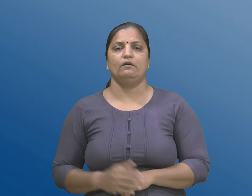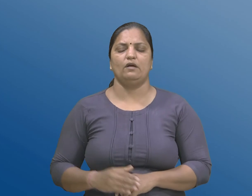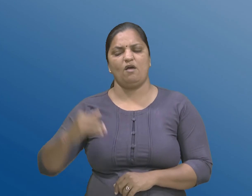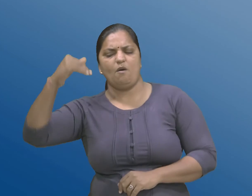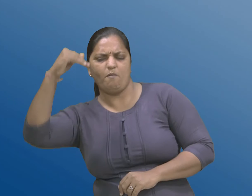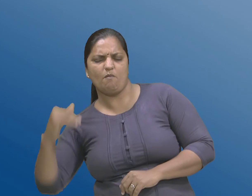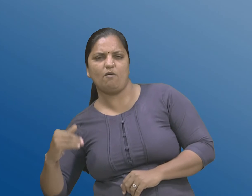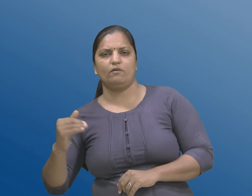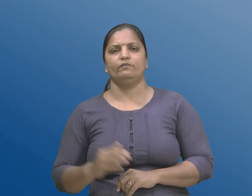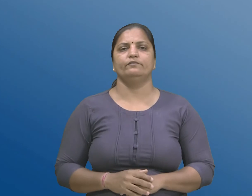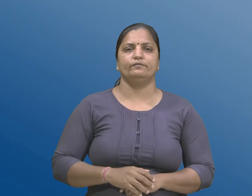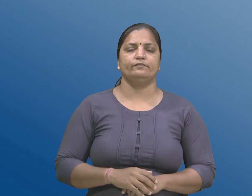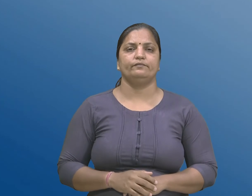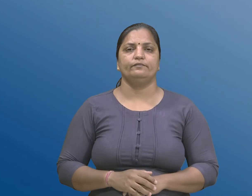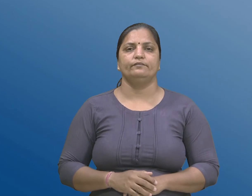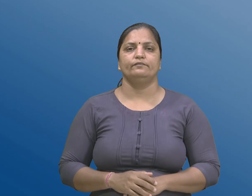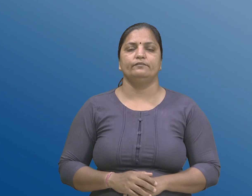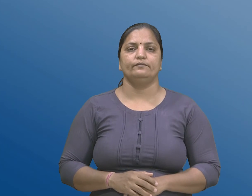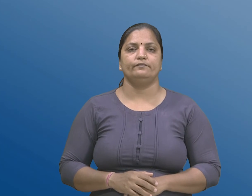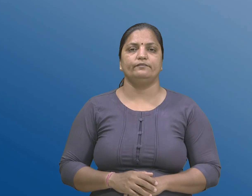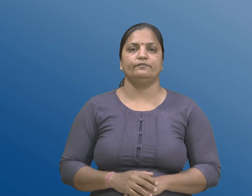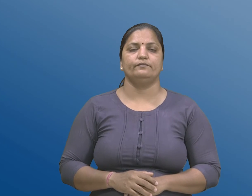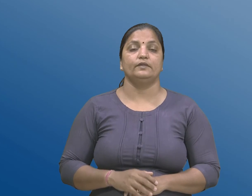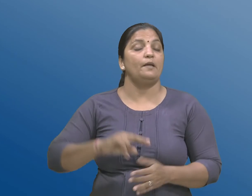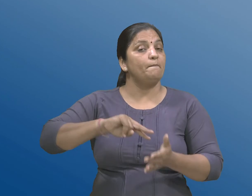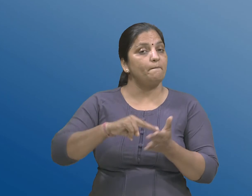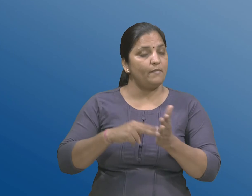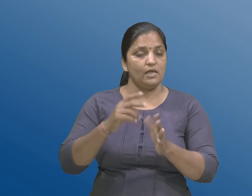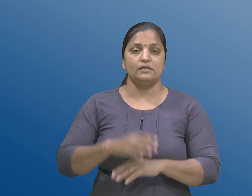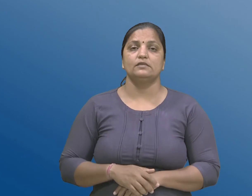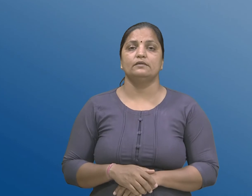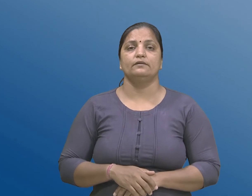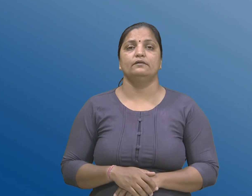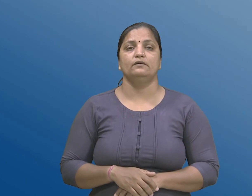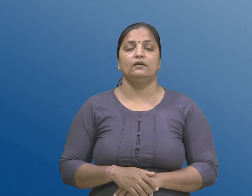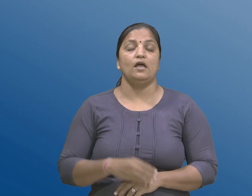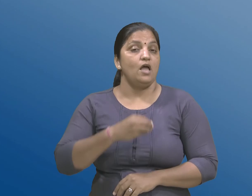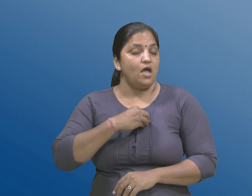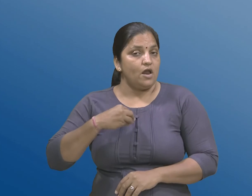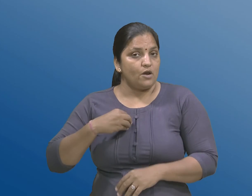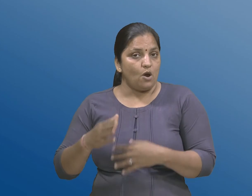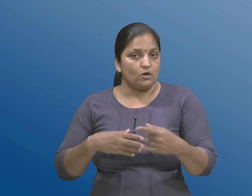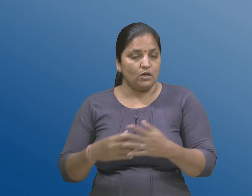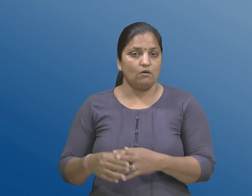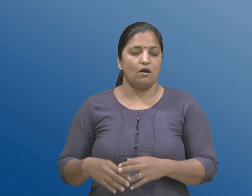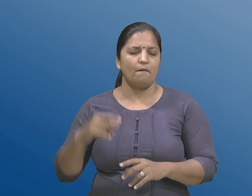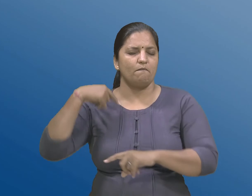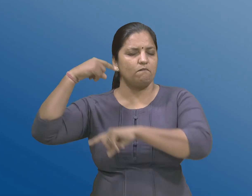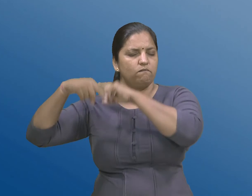इटले के तबी बी के आनुमान्चिक अवस्था जेने